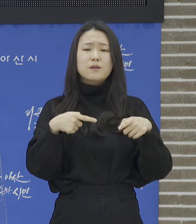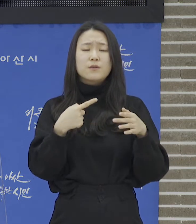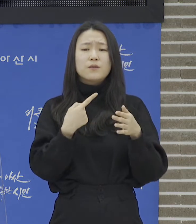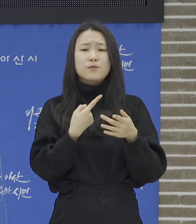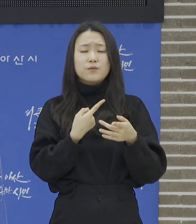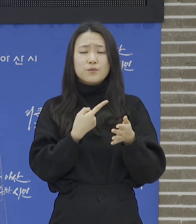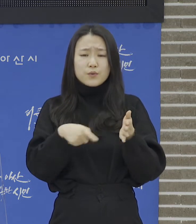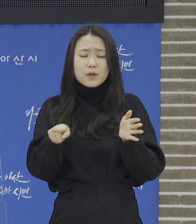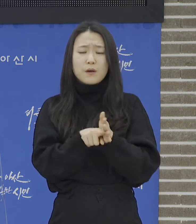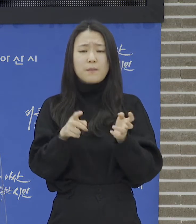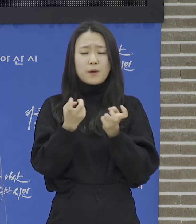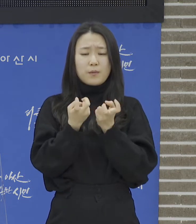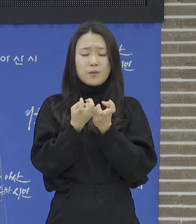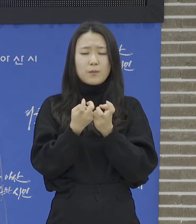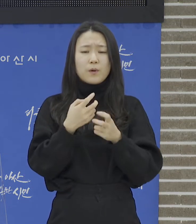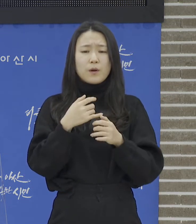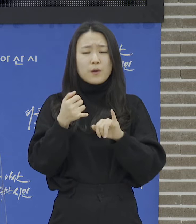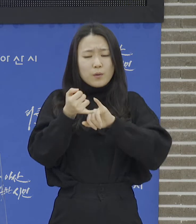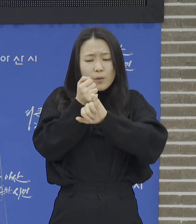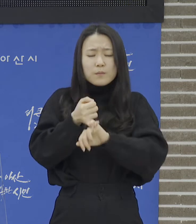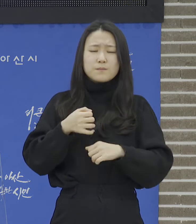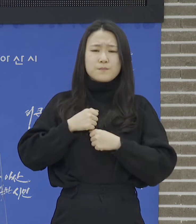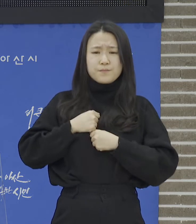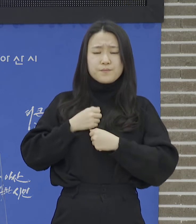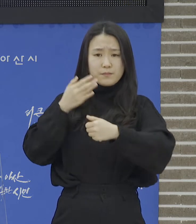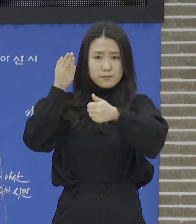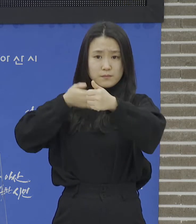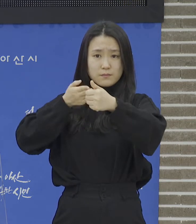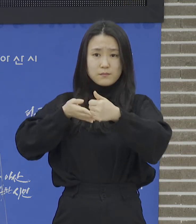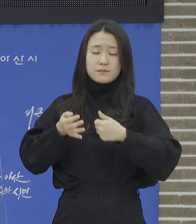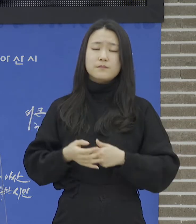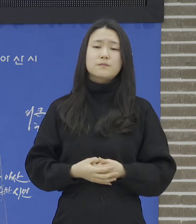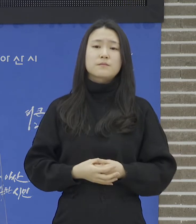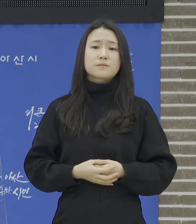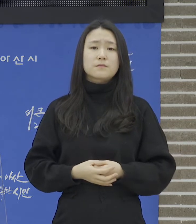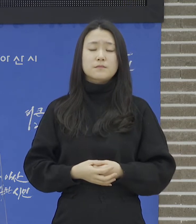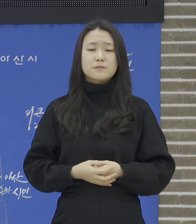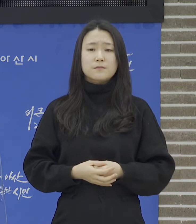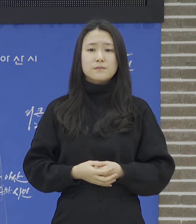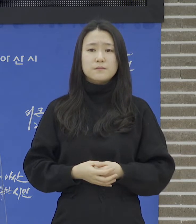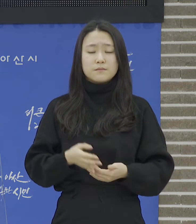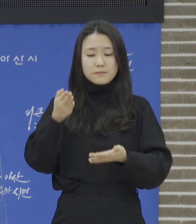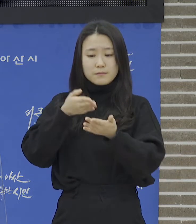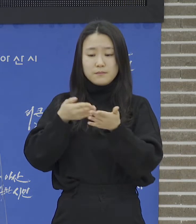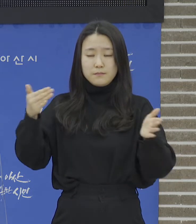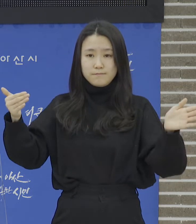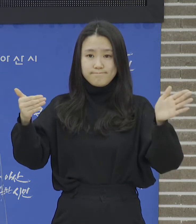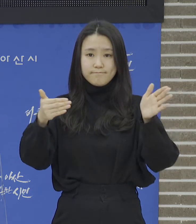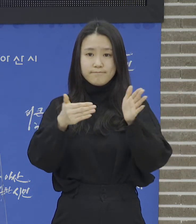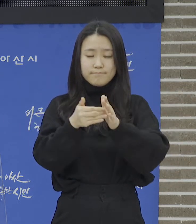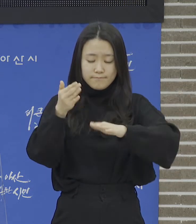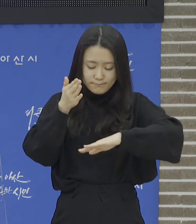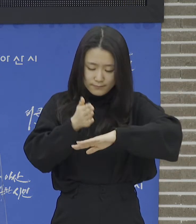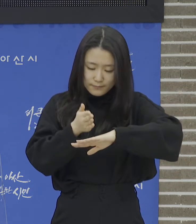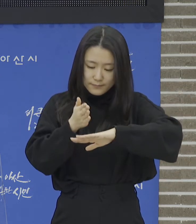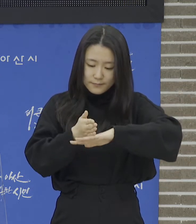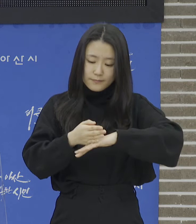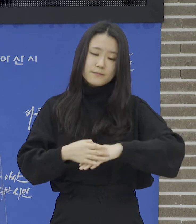방지에 시민 여러분의 적극적인 통참을 부탁드리면서 리클을 마치겠습니다. 감사합니다.